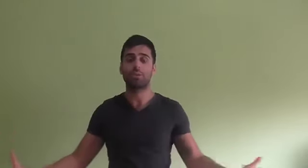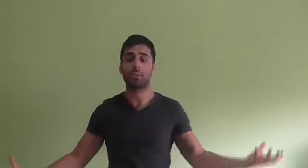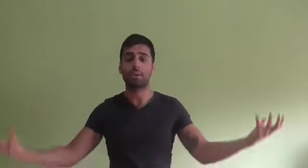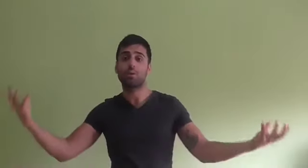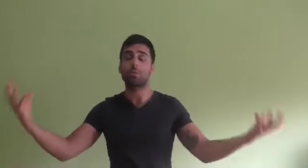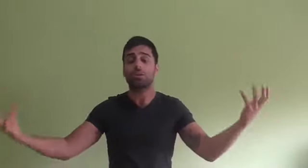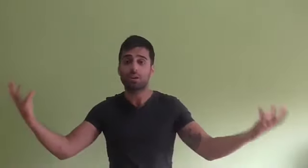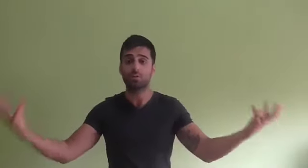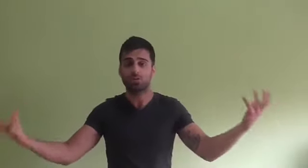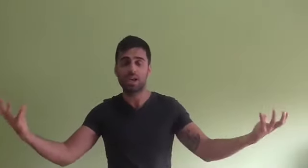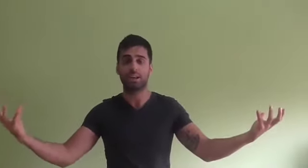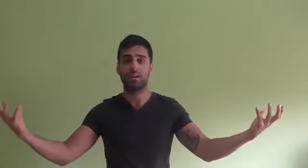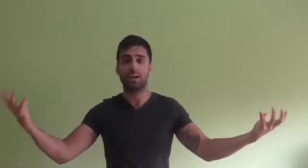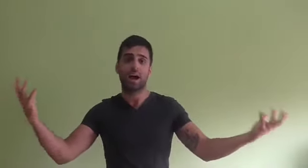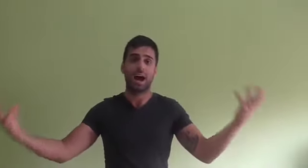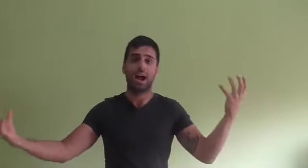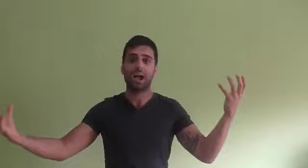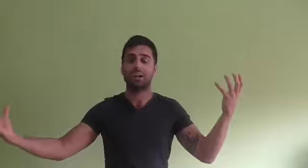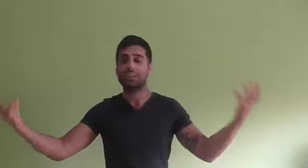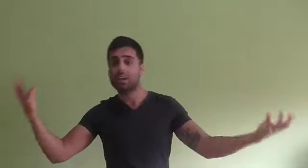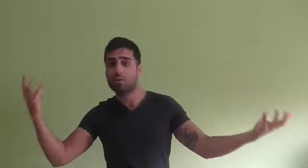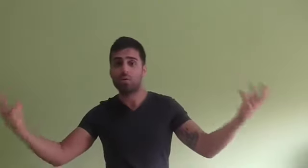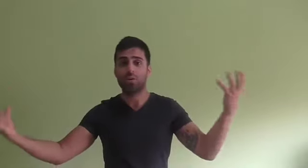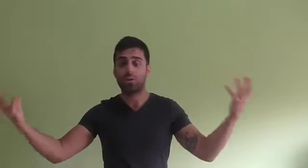muy bien. Pero no puedo renunciar a ninguno,